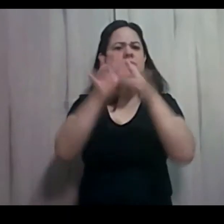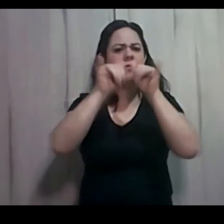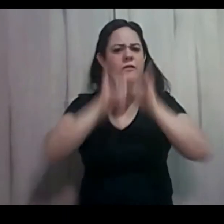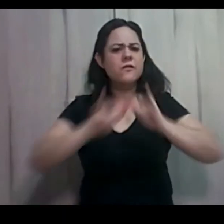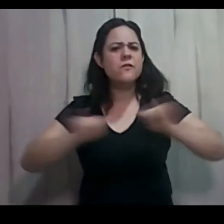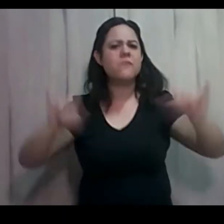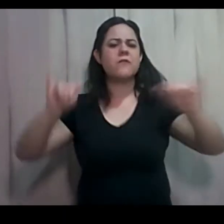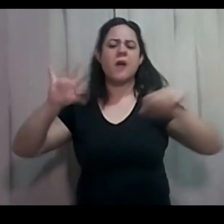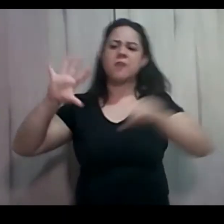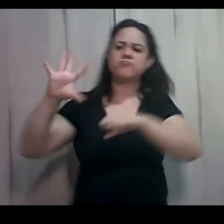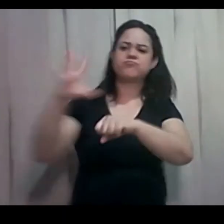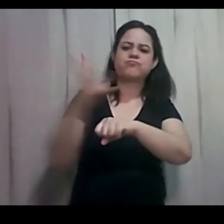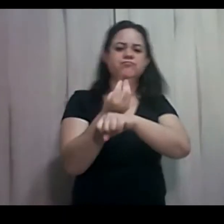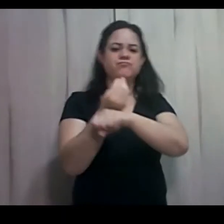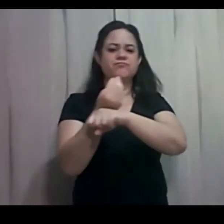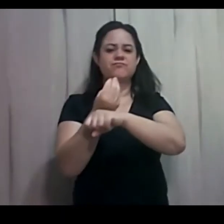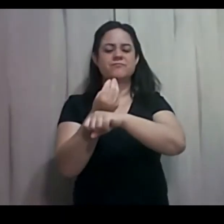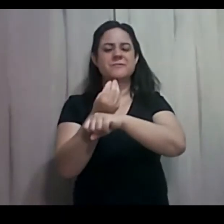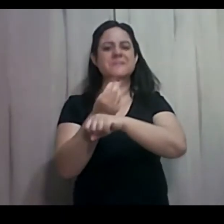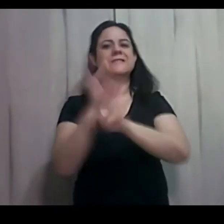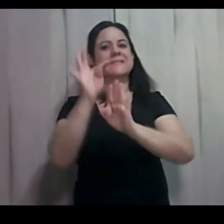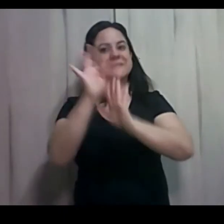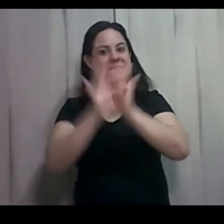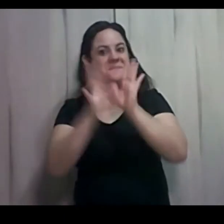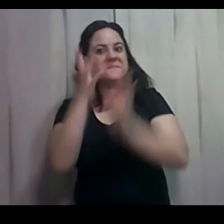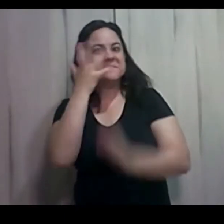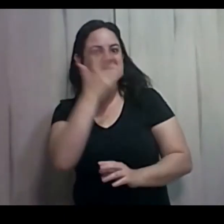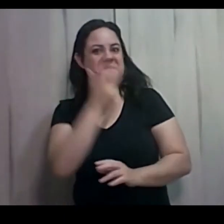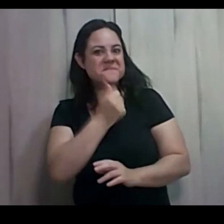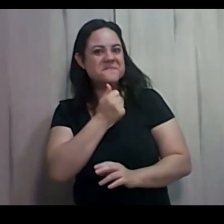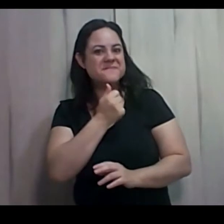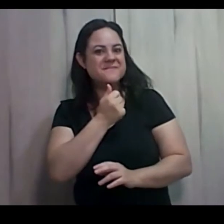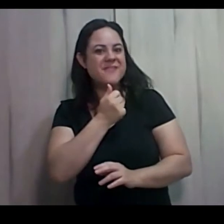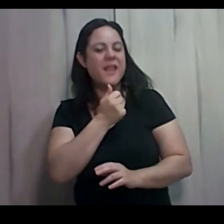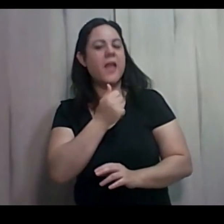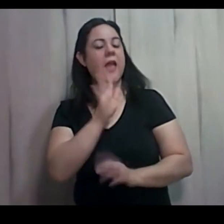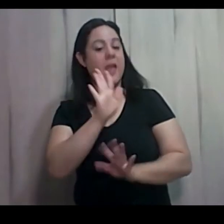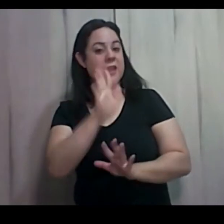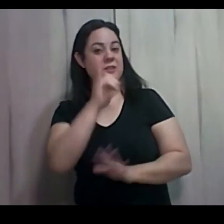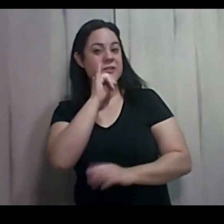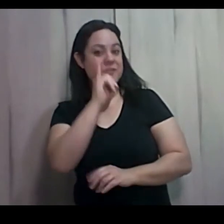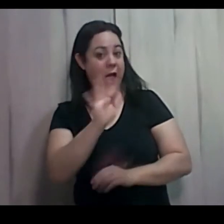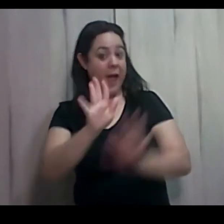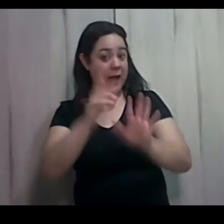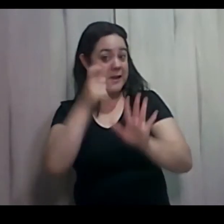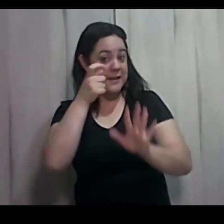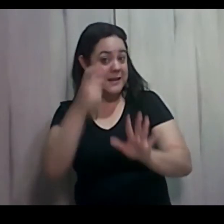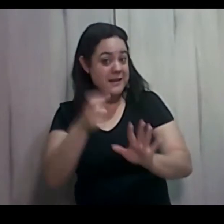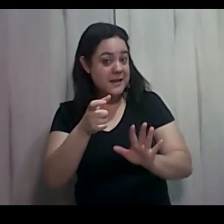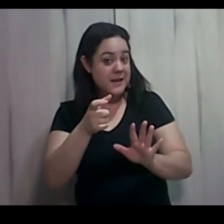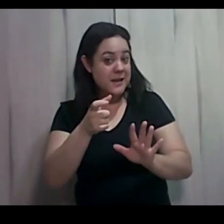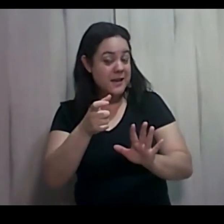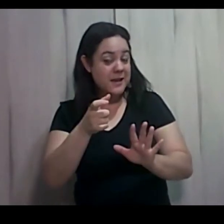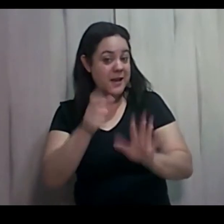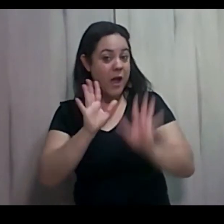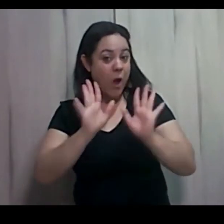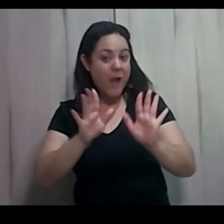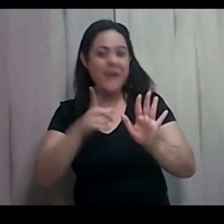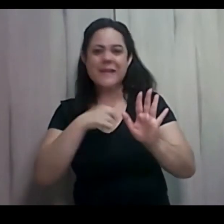igrejas. Texto bonito demais, né? Já vou te avisando. Presta atenção. Vai ter vários vídeos sobre Filadélfia.